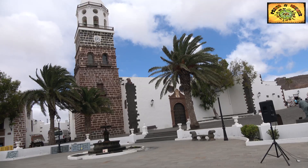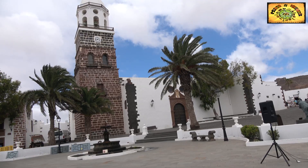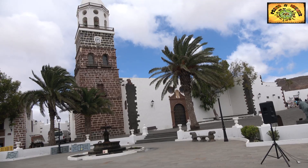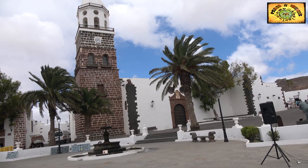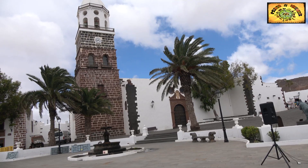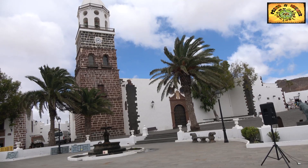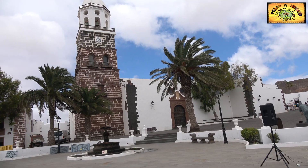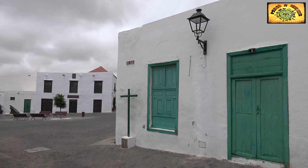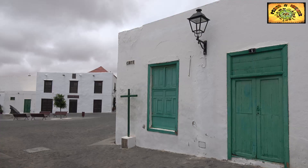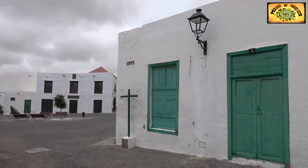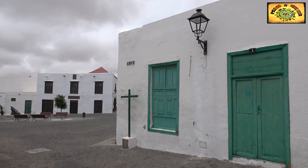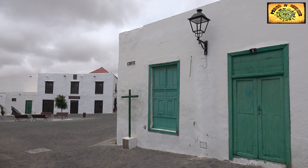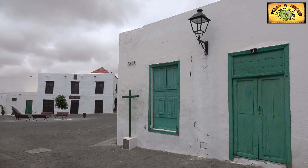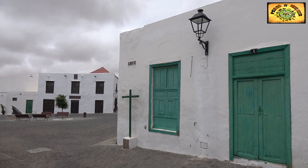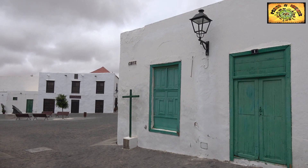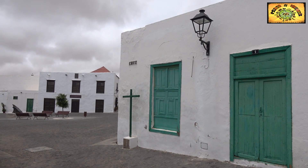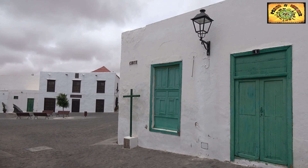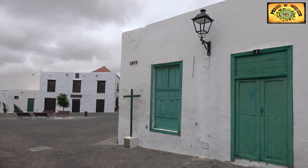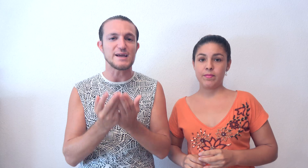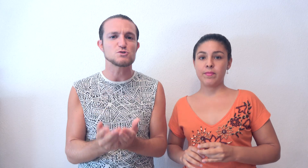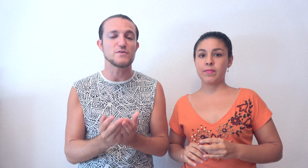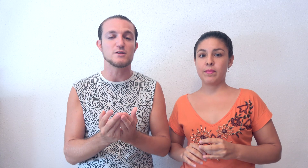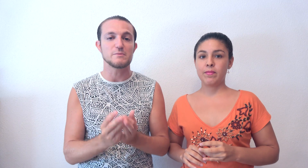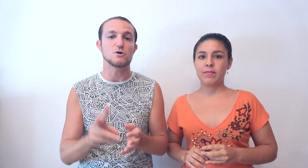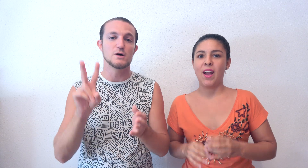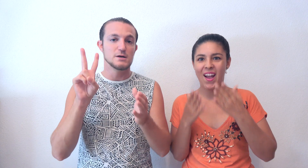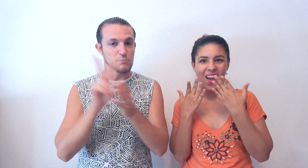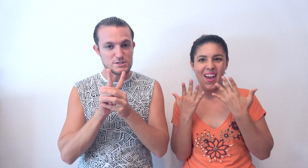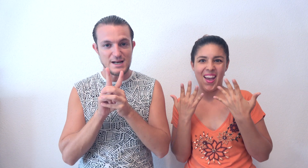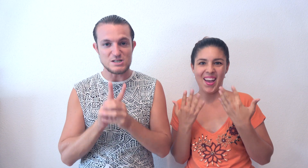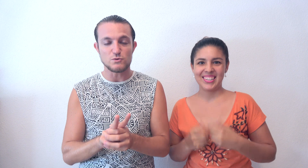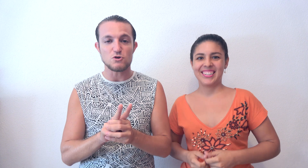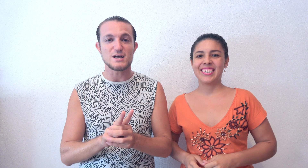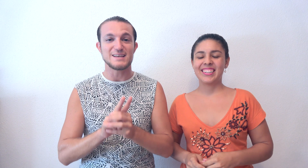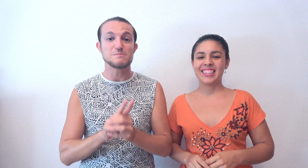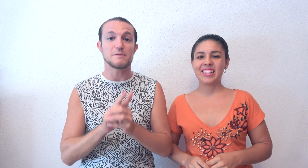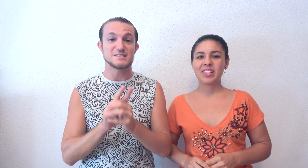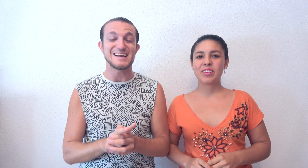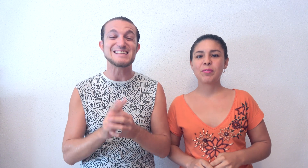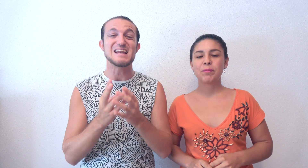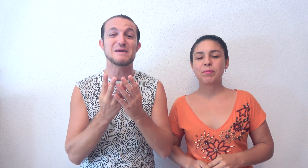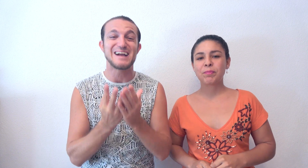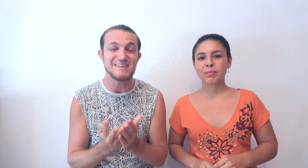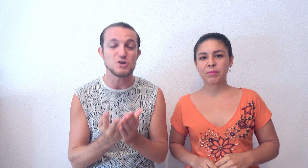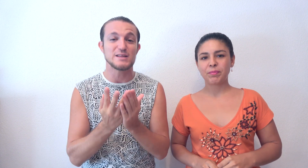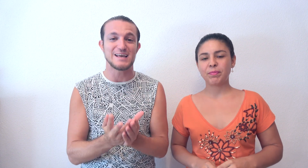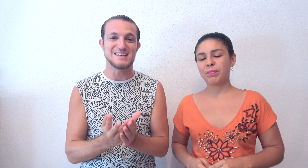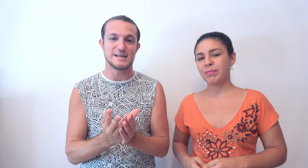es interesante hacer el paseo cuando no haya nadie. ¿Por qué? ¿Qué sucede el domingo? Pues la segunda cosa que tenéis para visitar, que es el Mercadillo de Teguise.